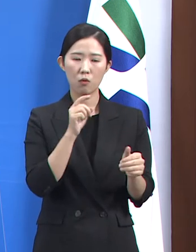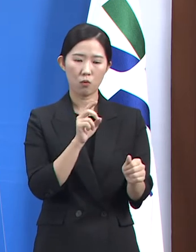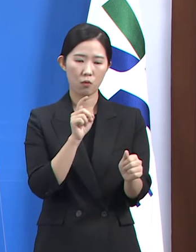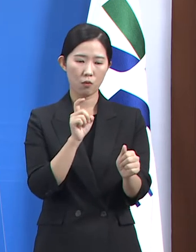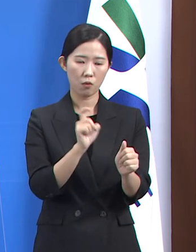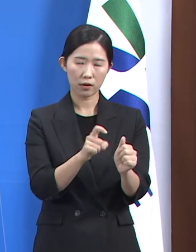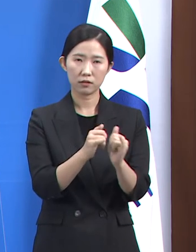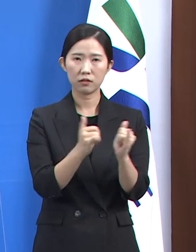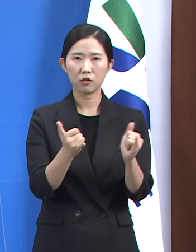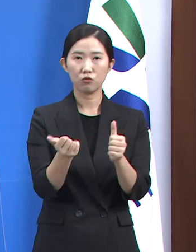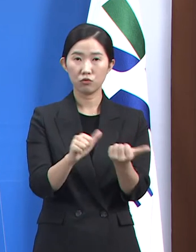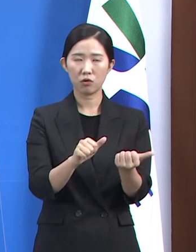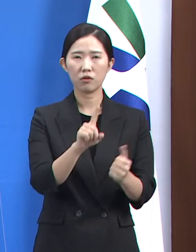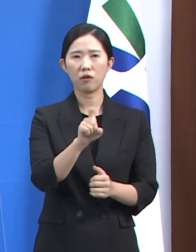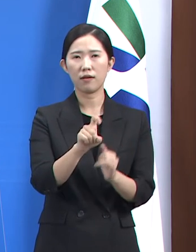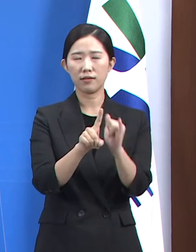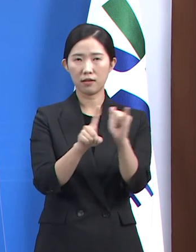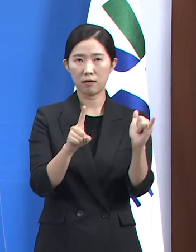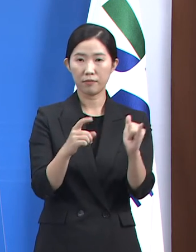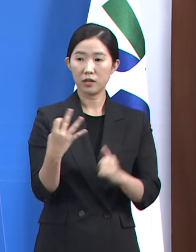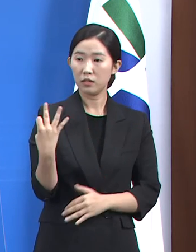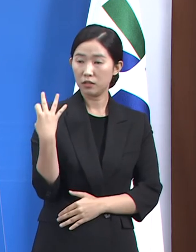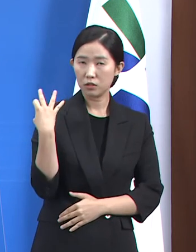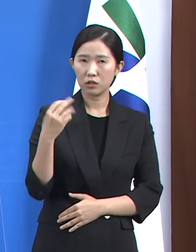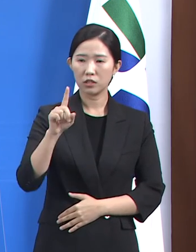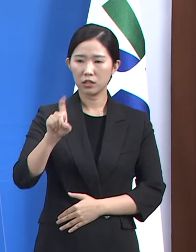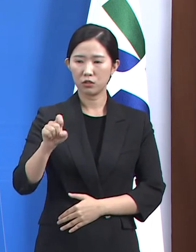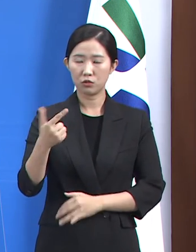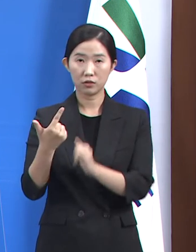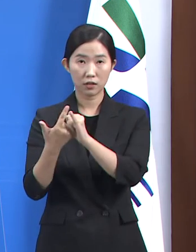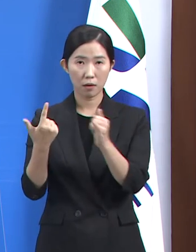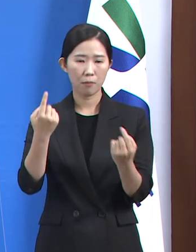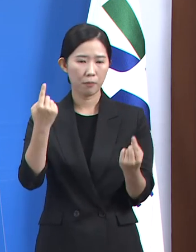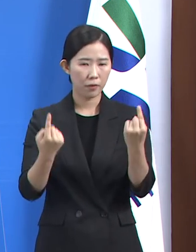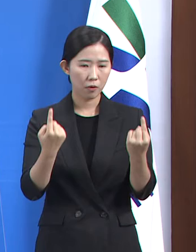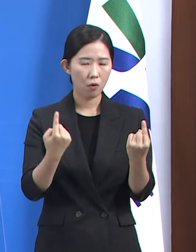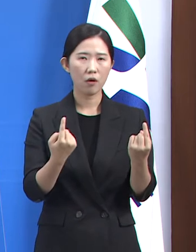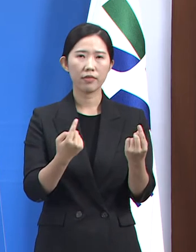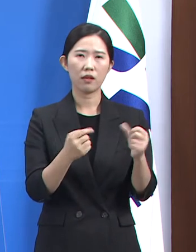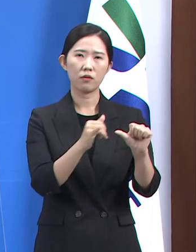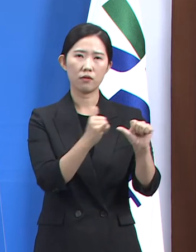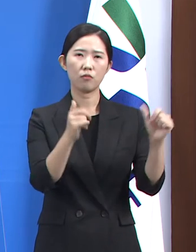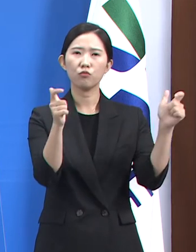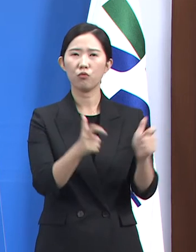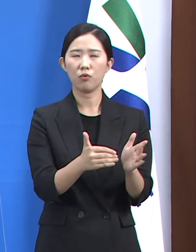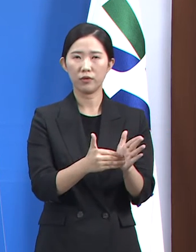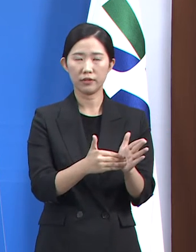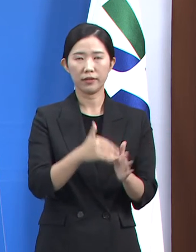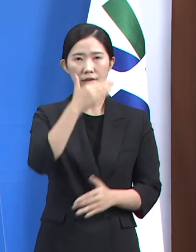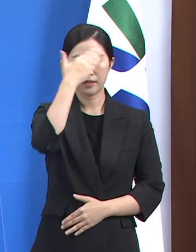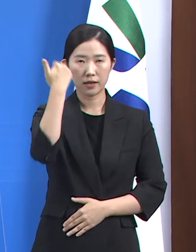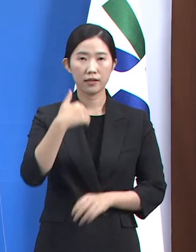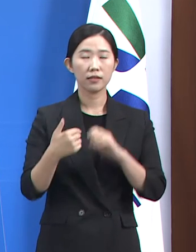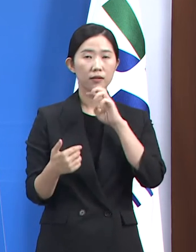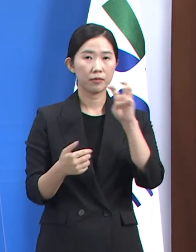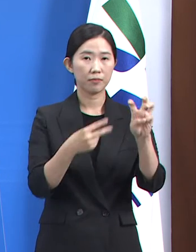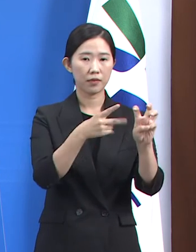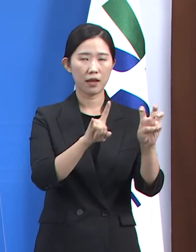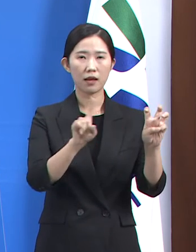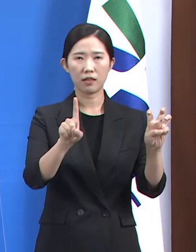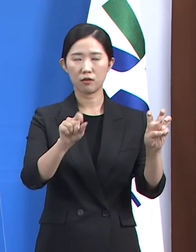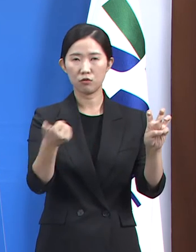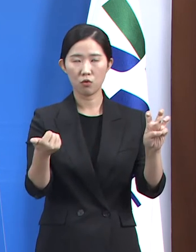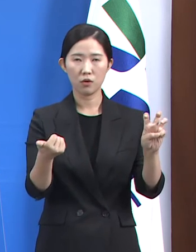11명입니다. 이는 전주 16명보다 5명 감소한 수치입니다. 연령별로 보면 30대 1명, 40대